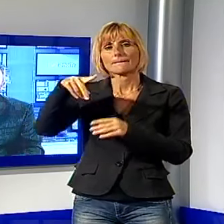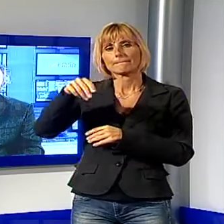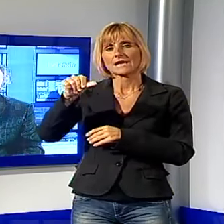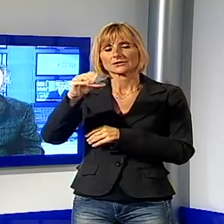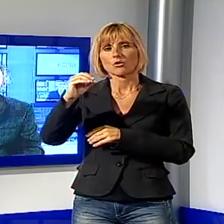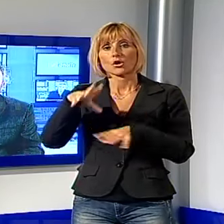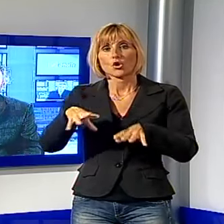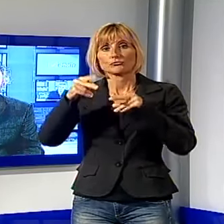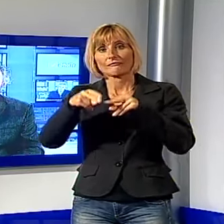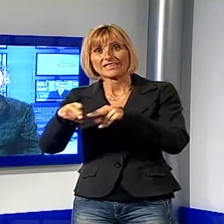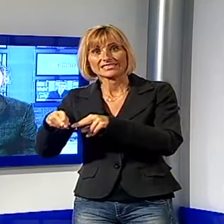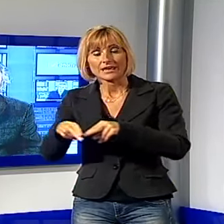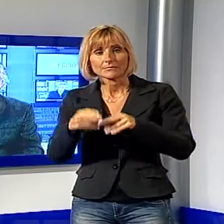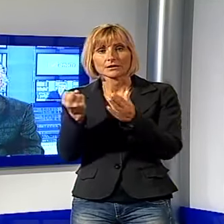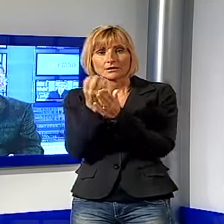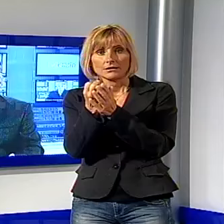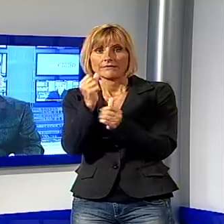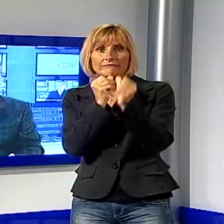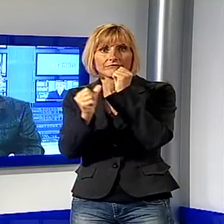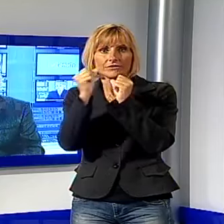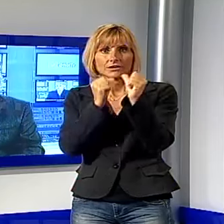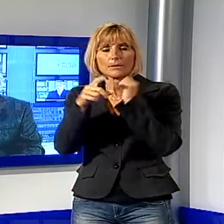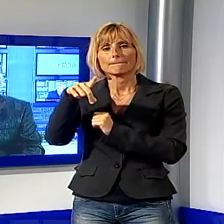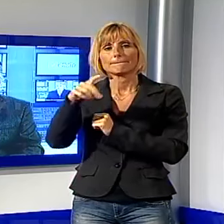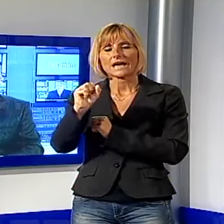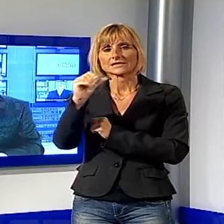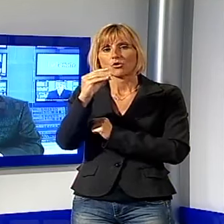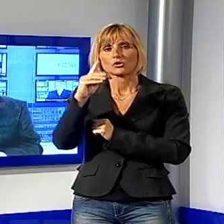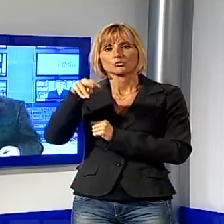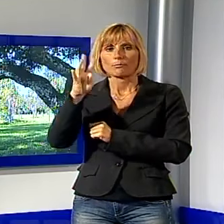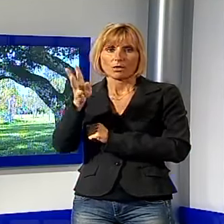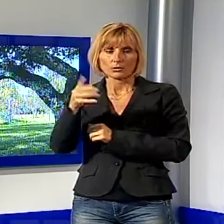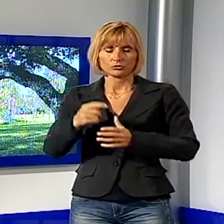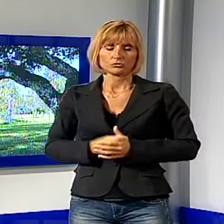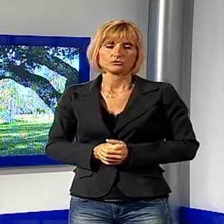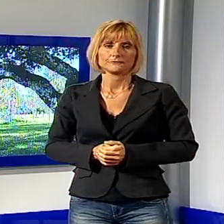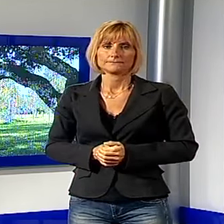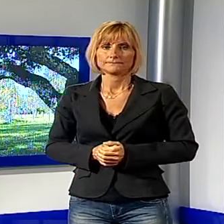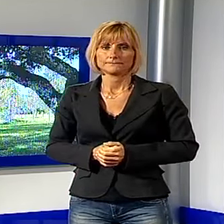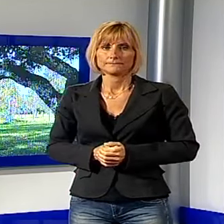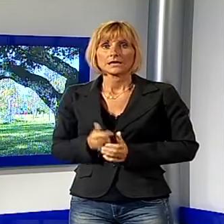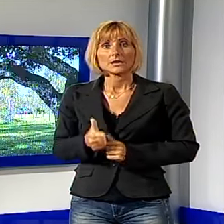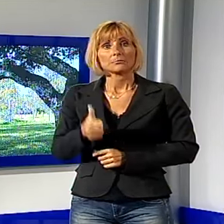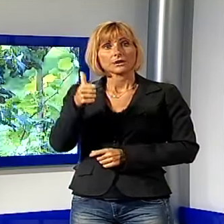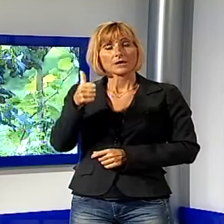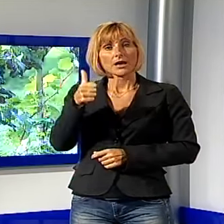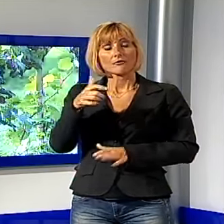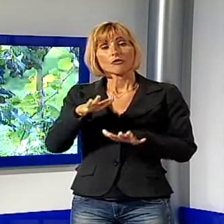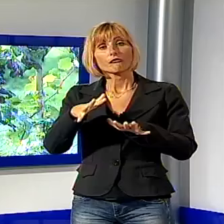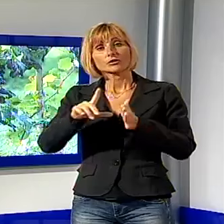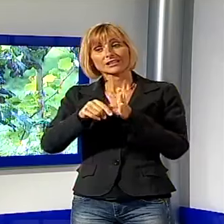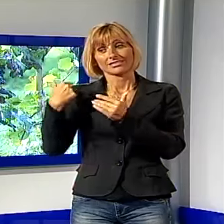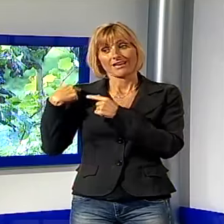Comincia dunque la vendemmia per produrre il vino del Pascoli 2014. Per la prima volta forse dai tempi del